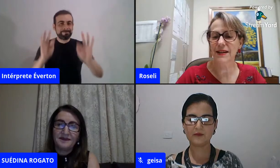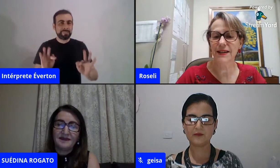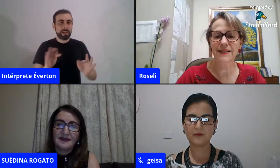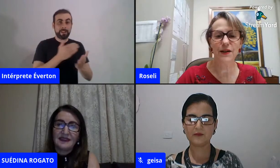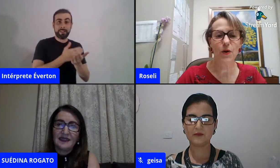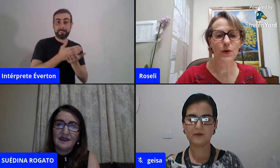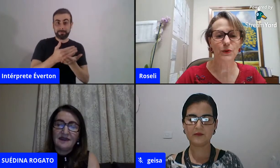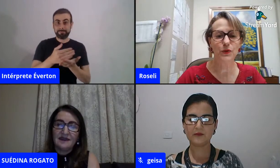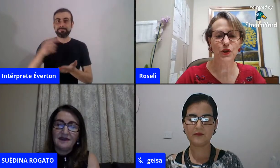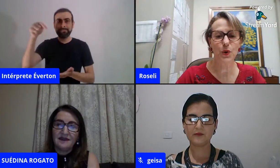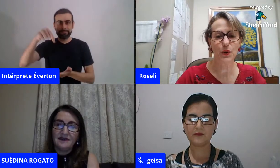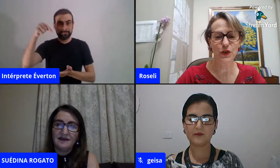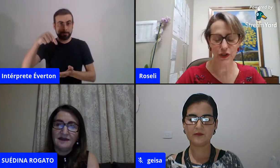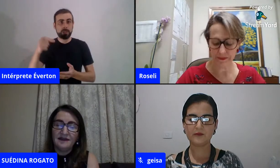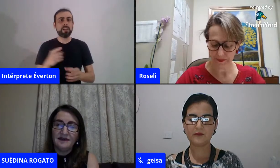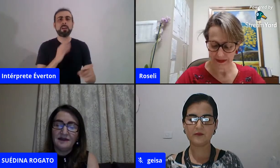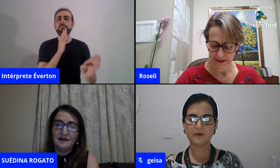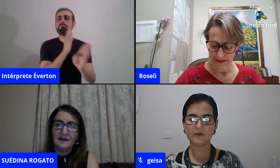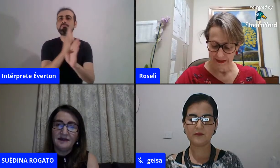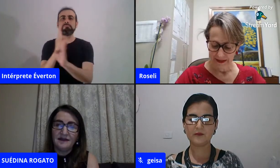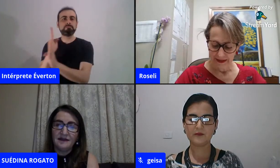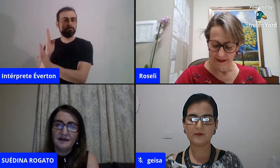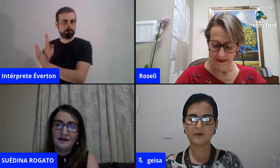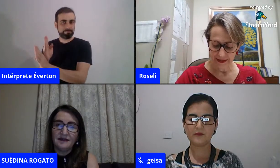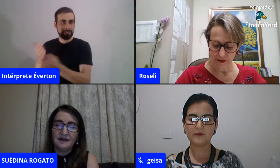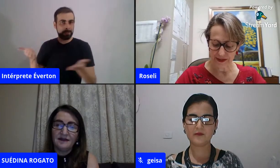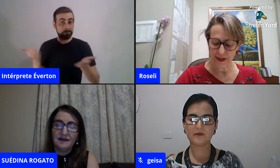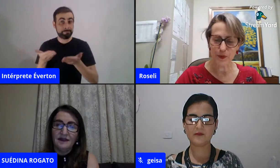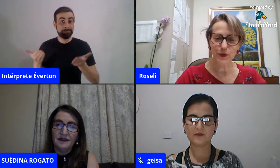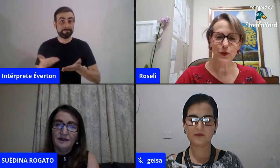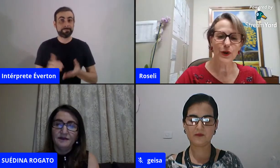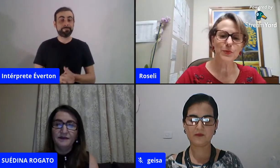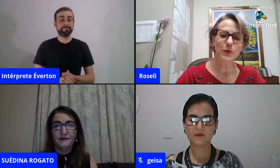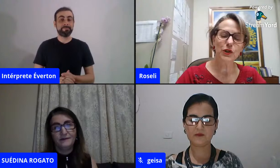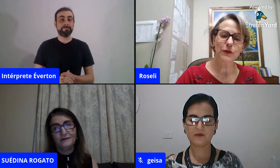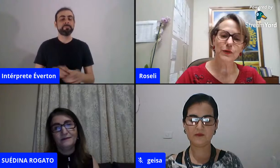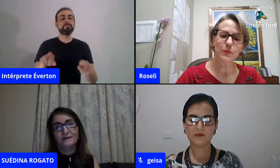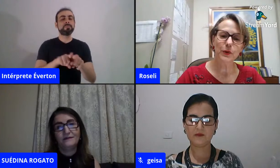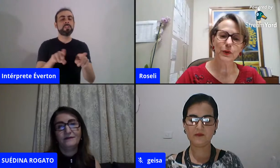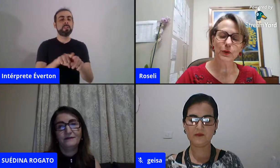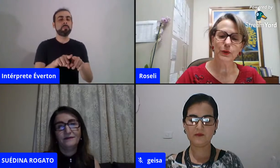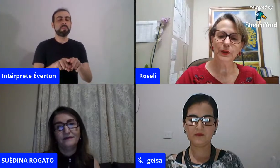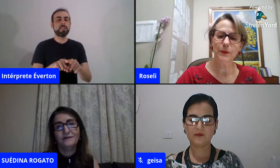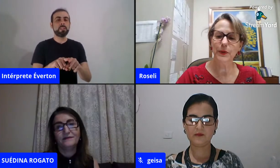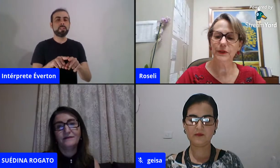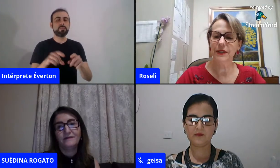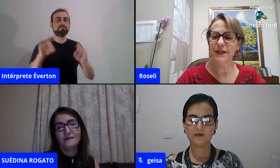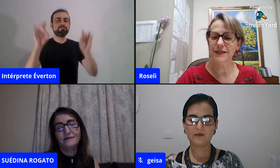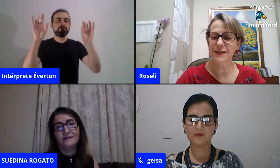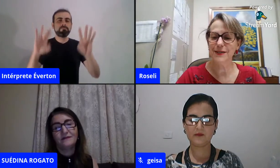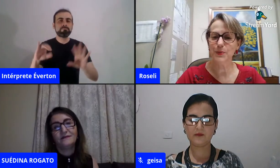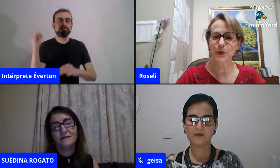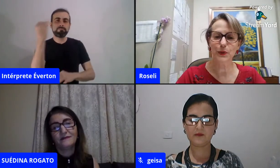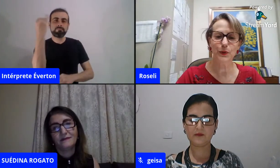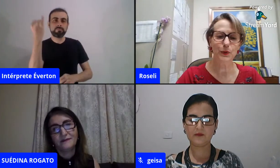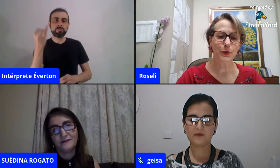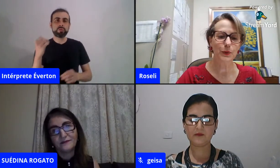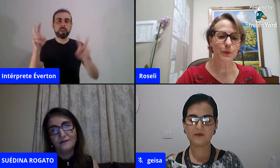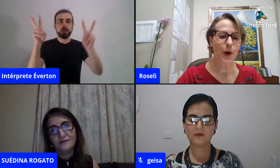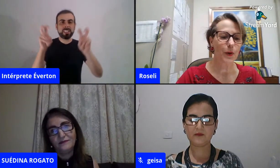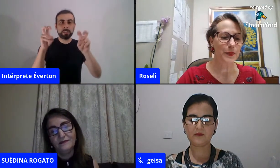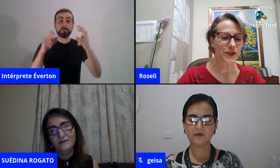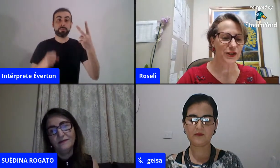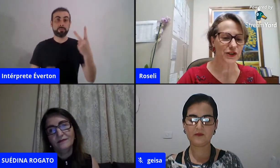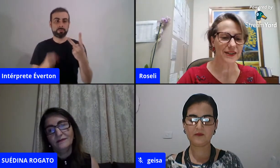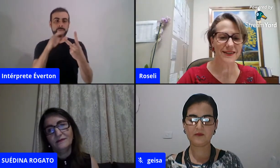esse encontro de hoje. E nós temos dois motivos muito importantes e muito